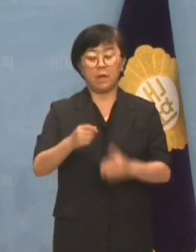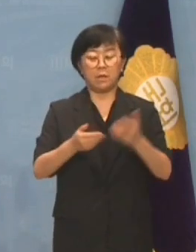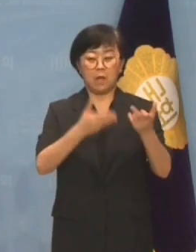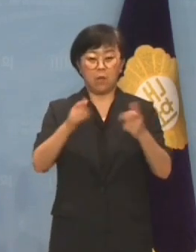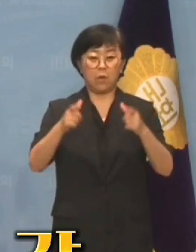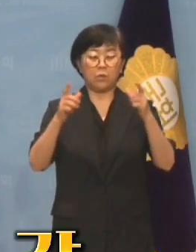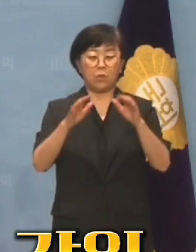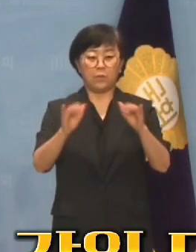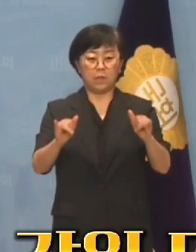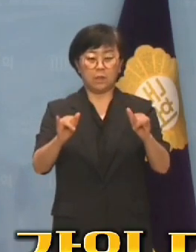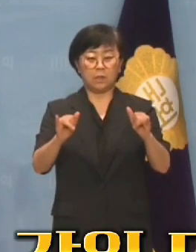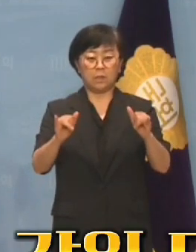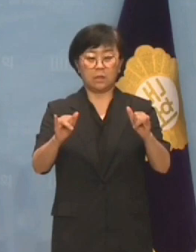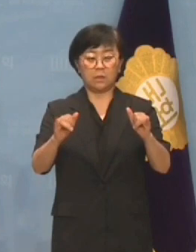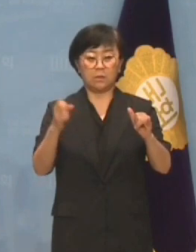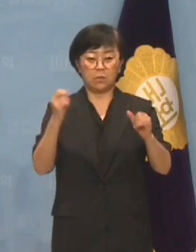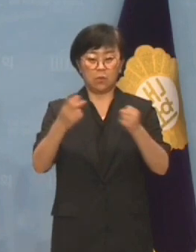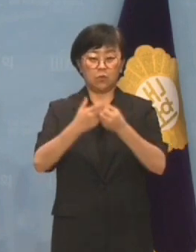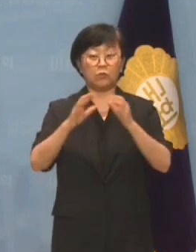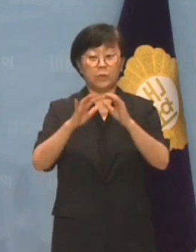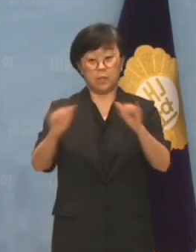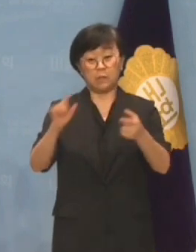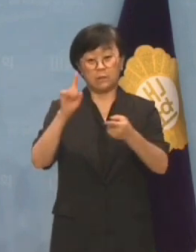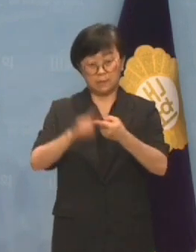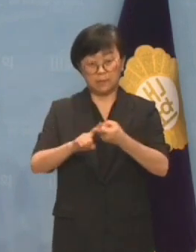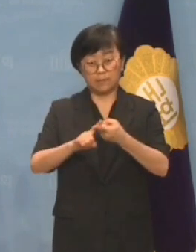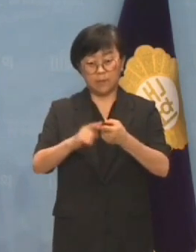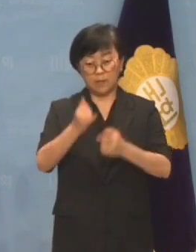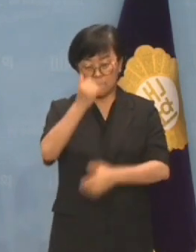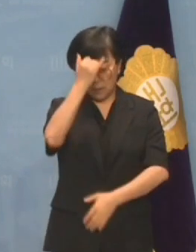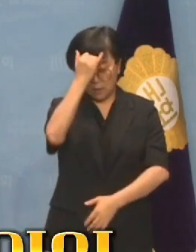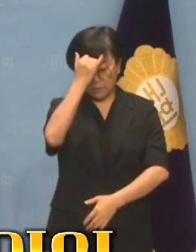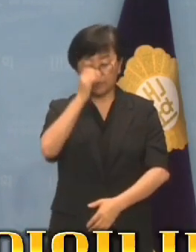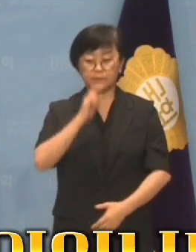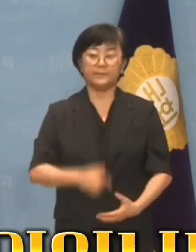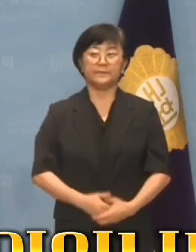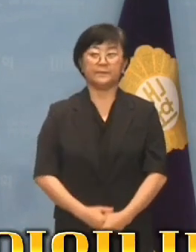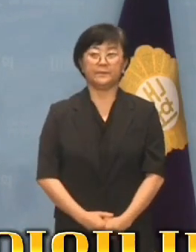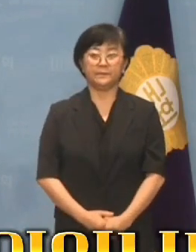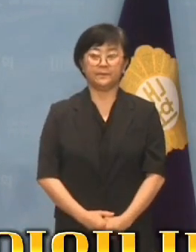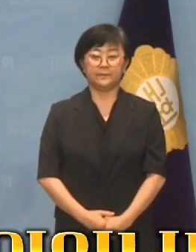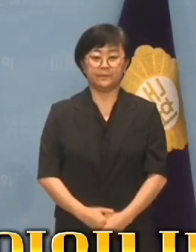강원도민과 국민에 대한 도리이고 예의입니다.